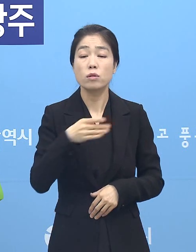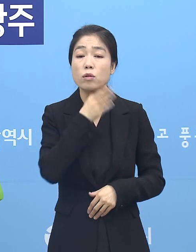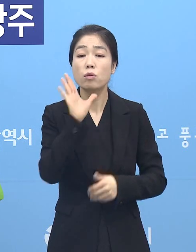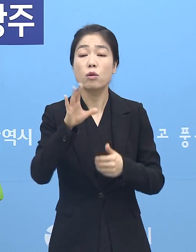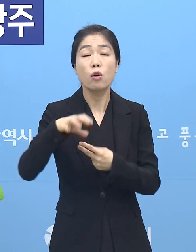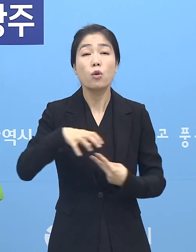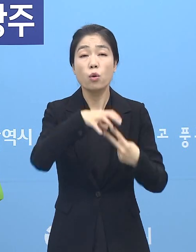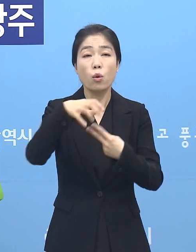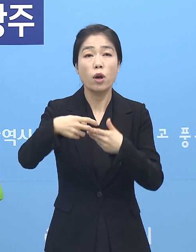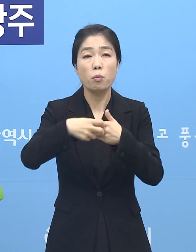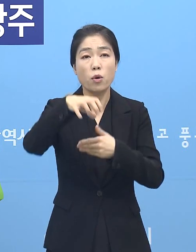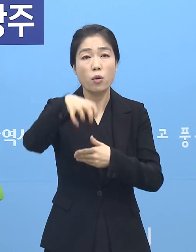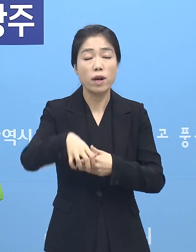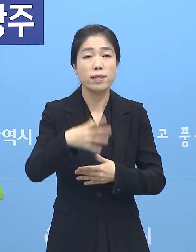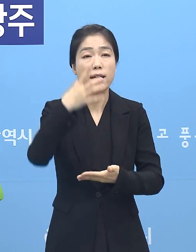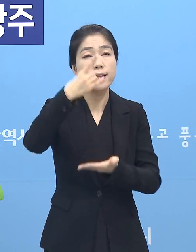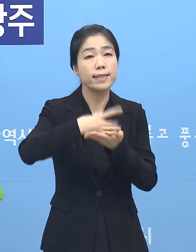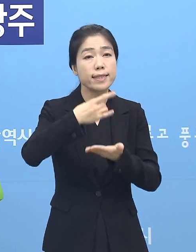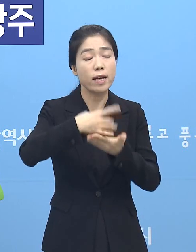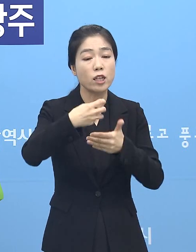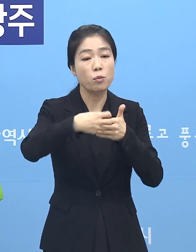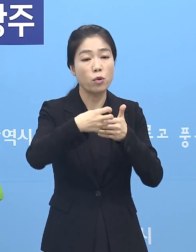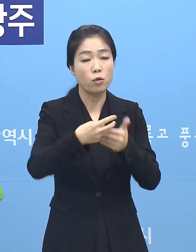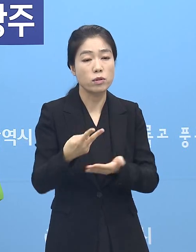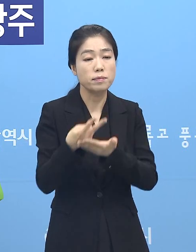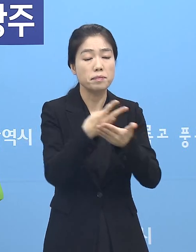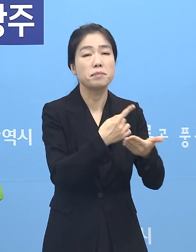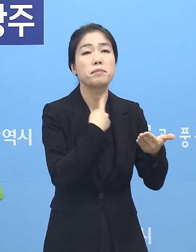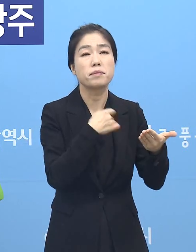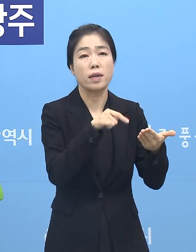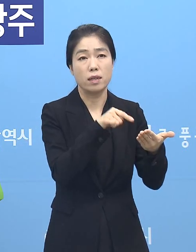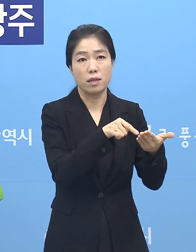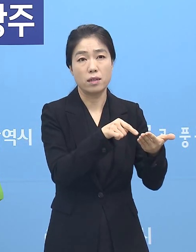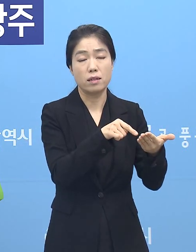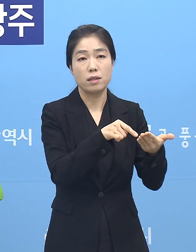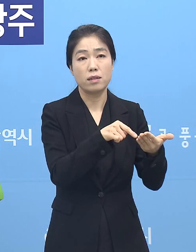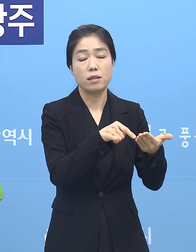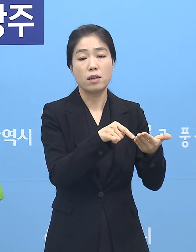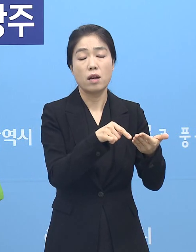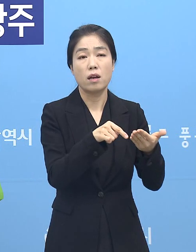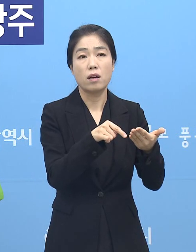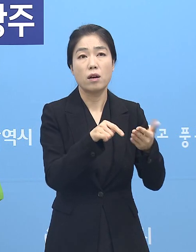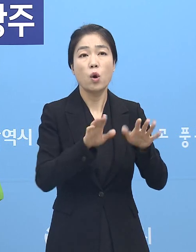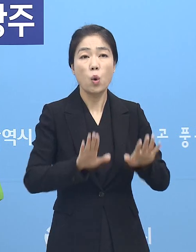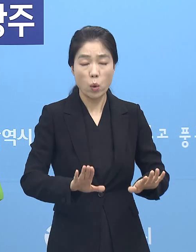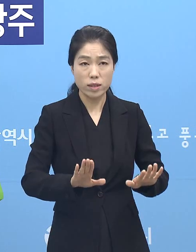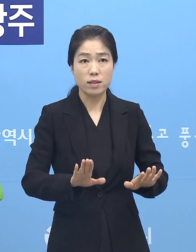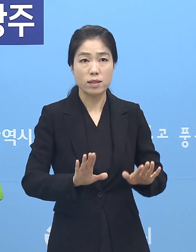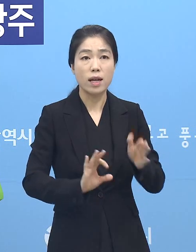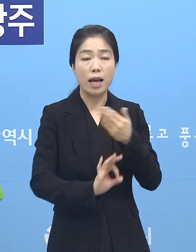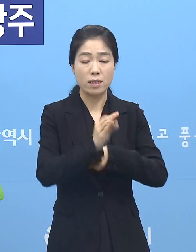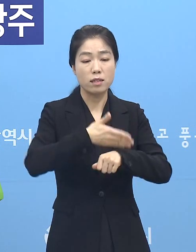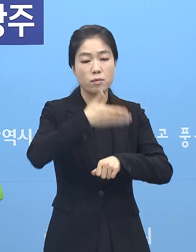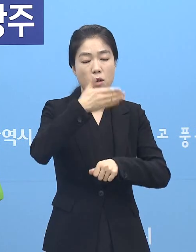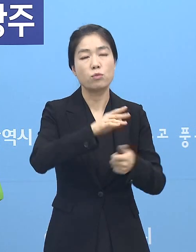총남 청완난의료원에 후송되었던 환자입니다. 그래서 14일 목요일 9시에 사망하셨습니다.